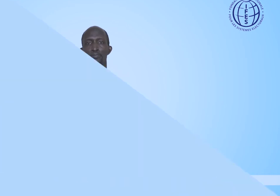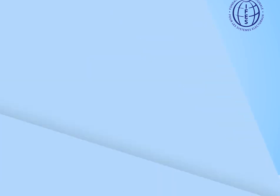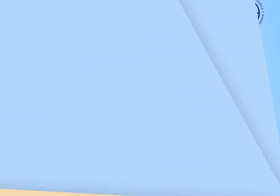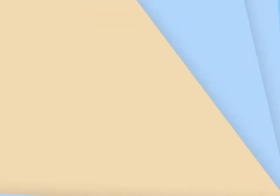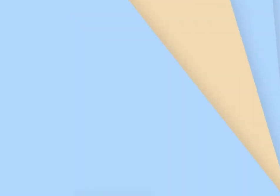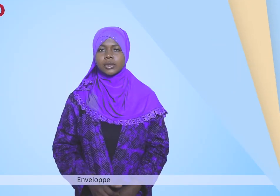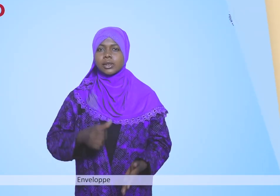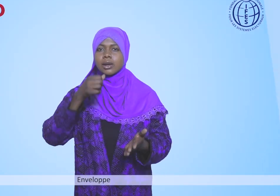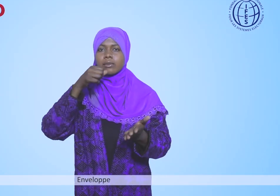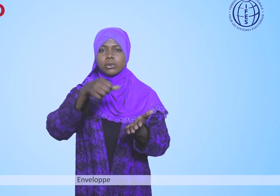Enveloppe